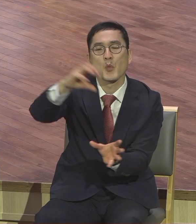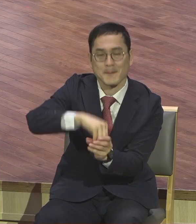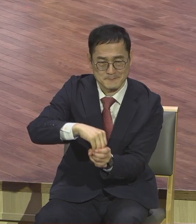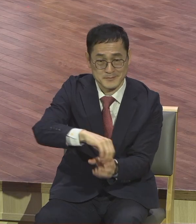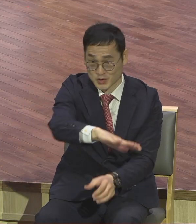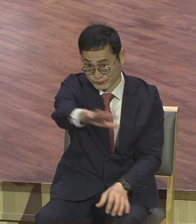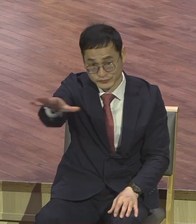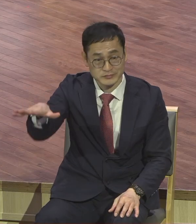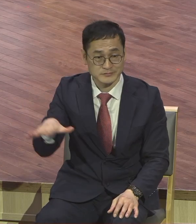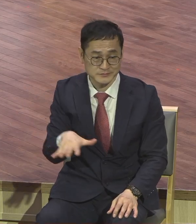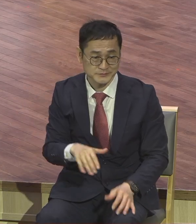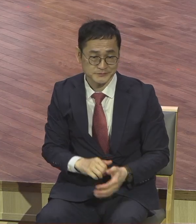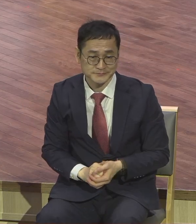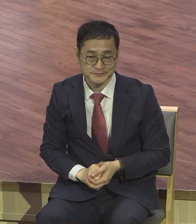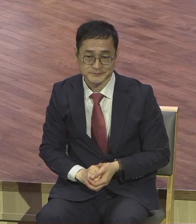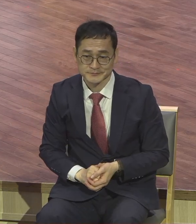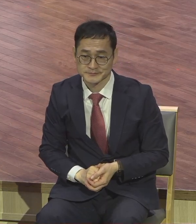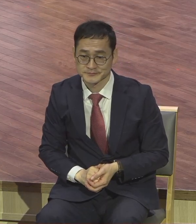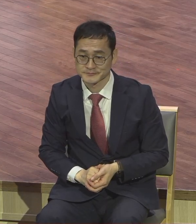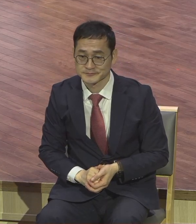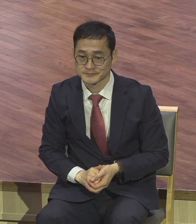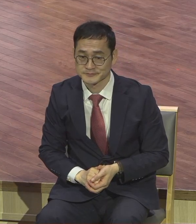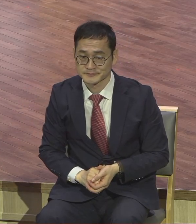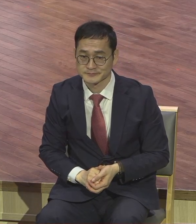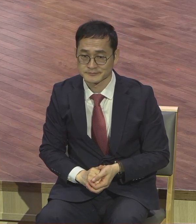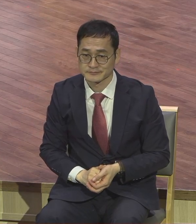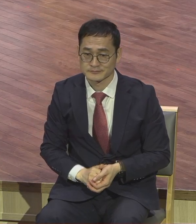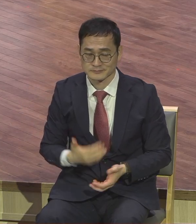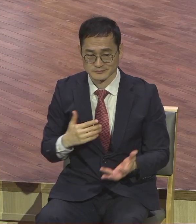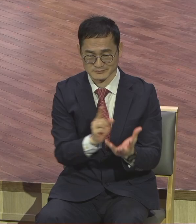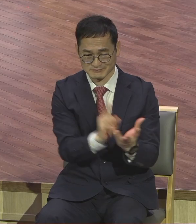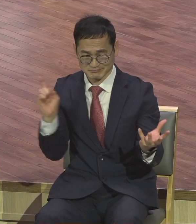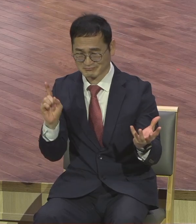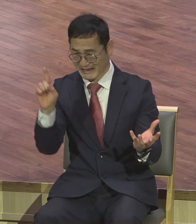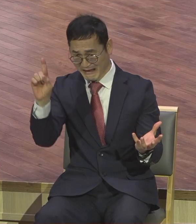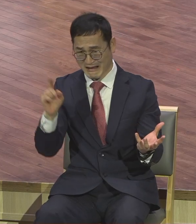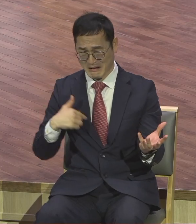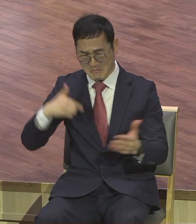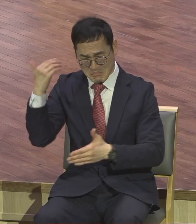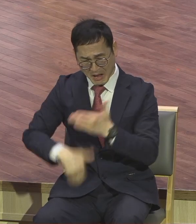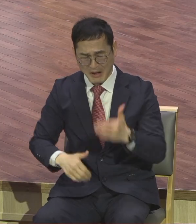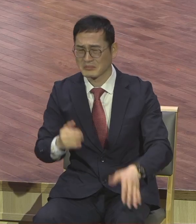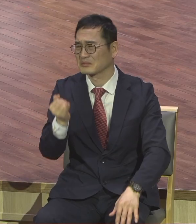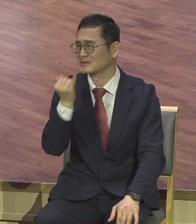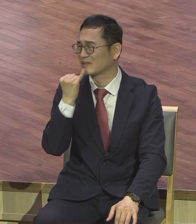성도들이 어떻게 생각하느냐 나나점이야. 교인들이 이런 많은데 나나점이야.